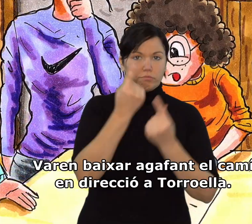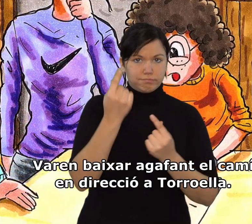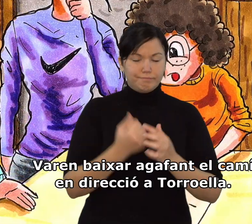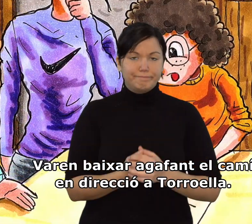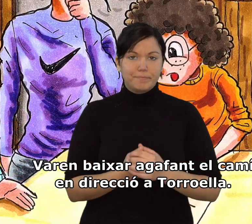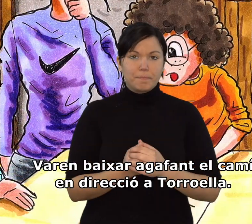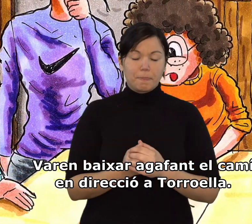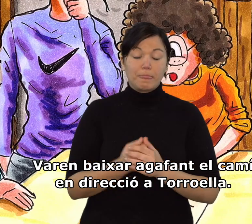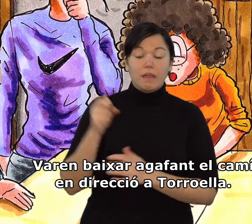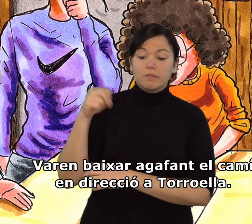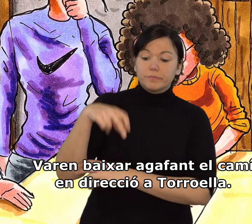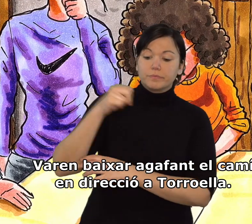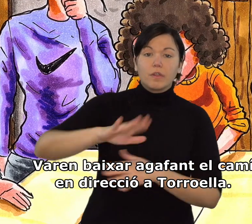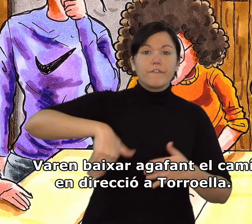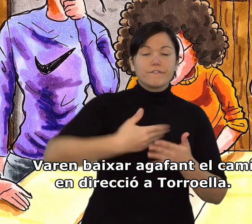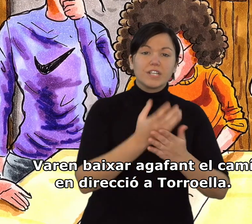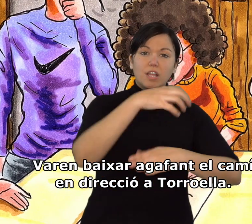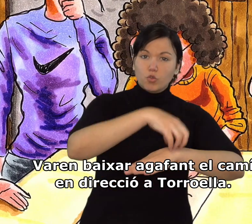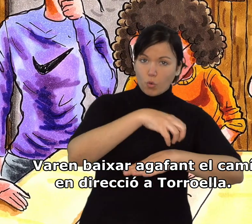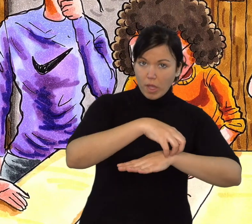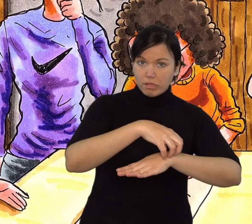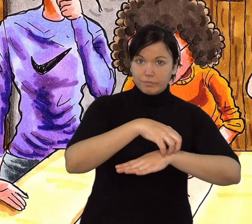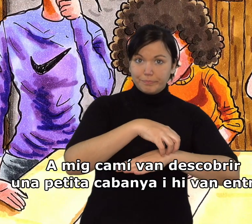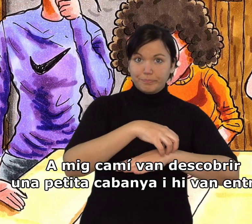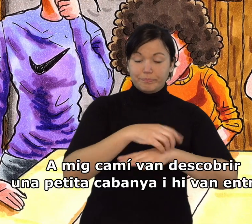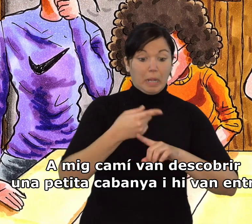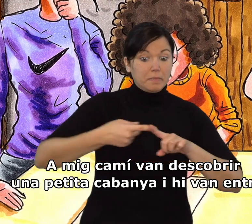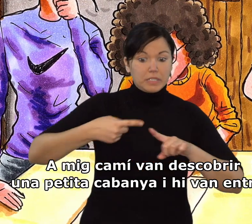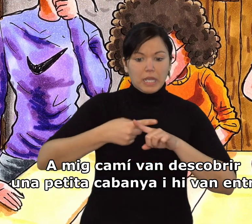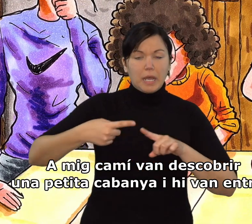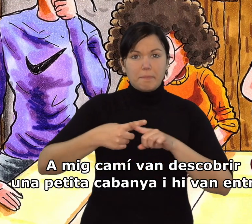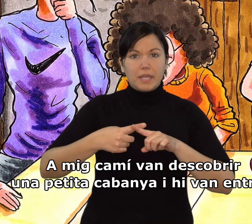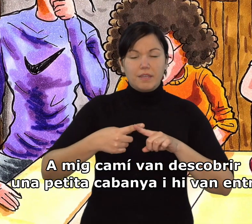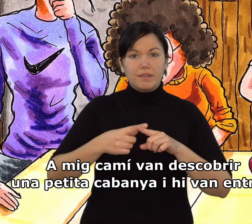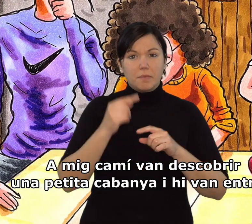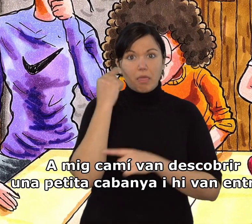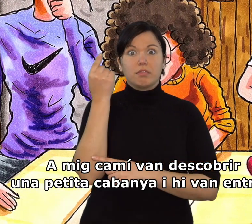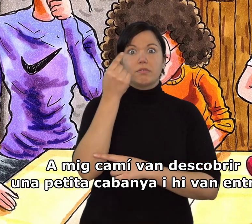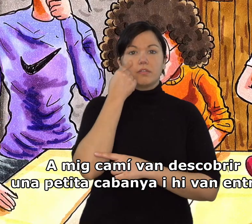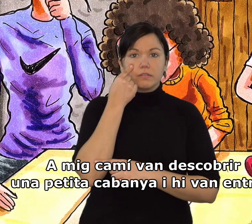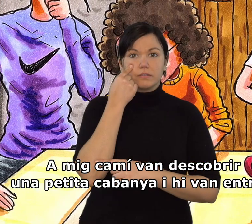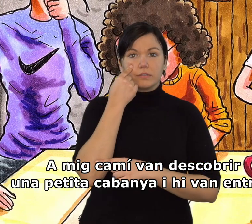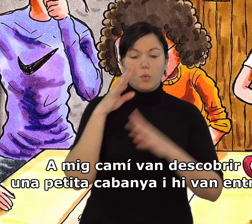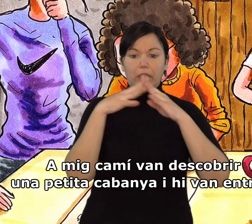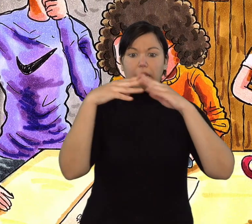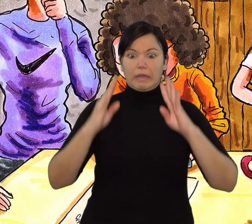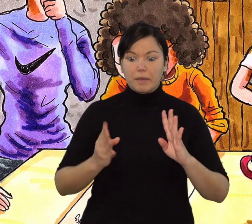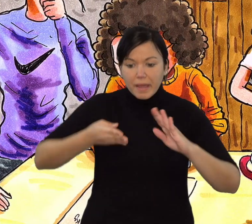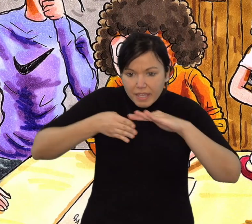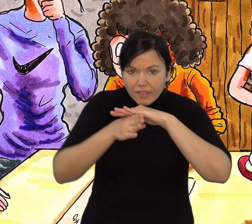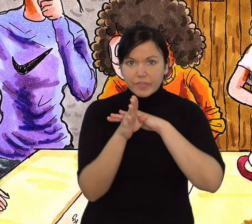Varen baixar agafant el camí en direcció a Torruella. A mig camí van descobrir una petita cabanya i hi van entrar.